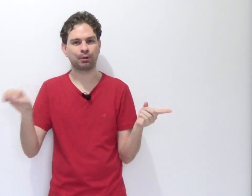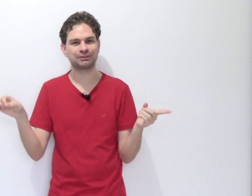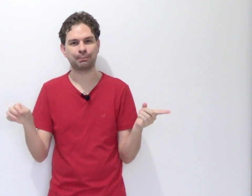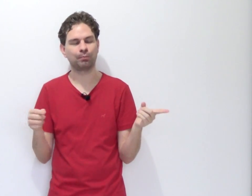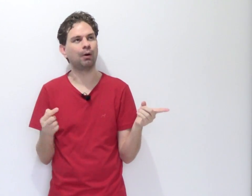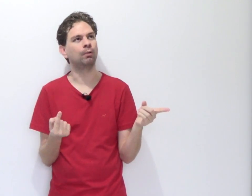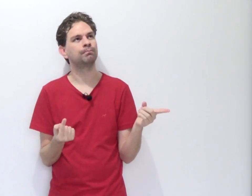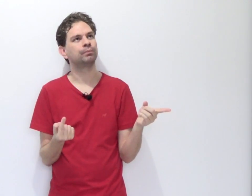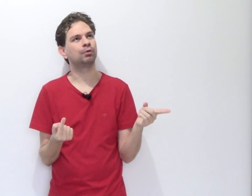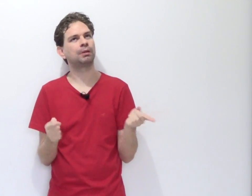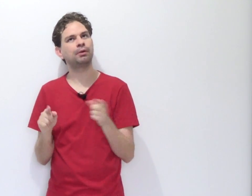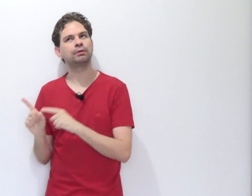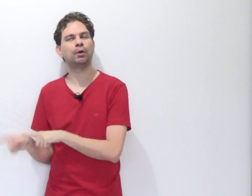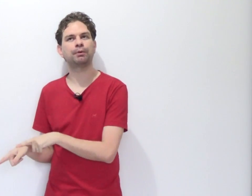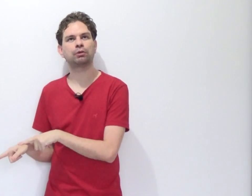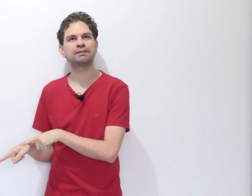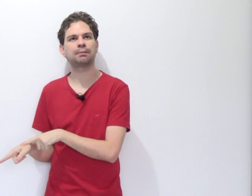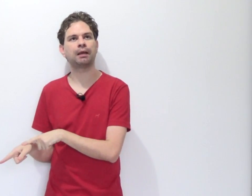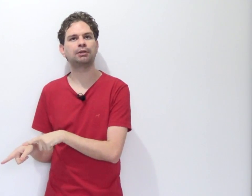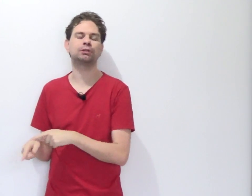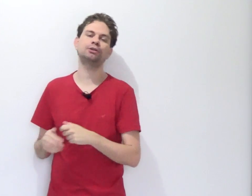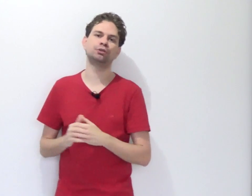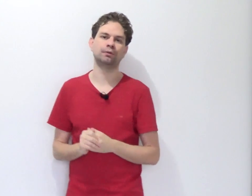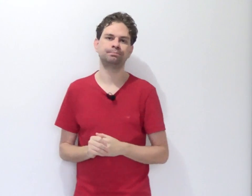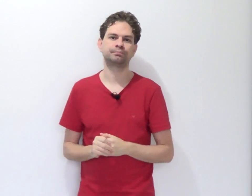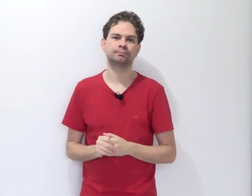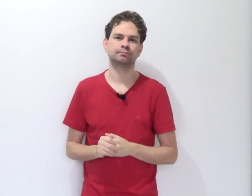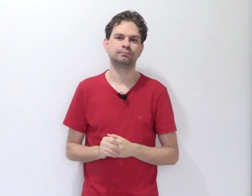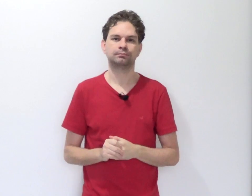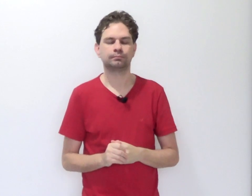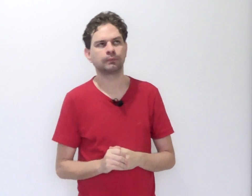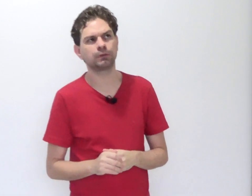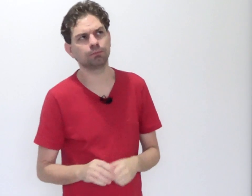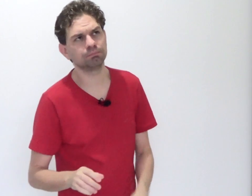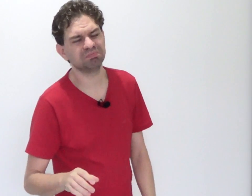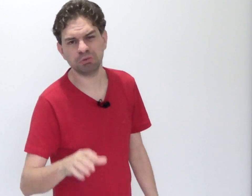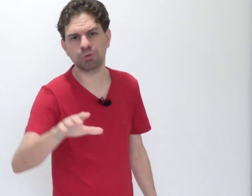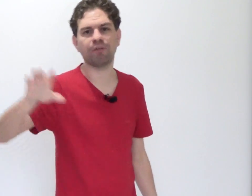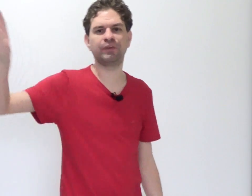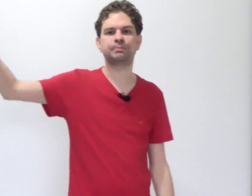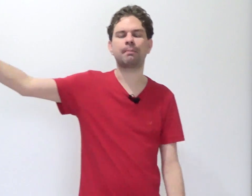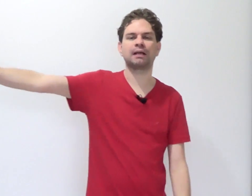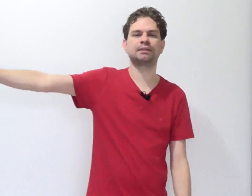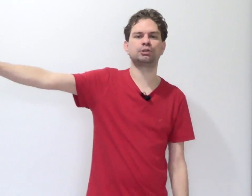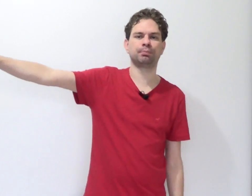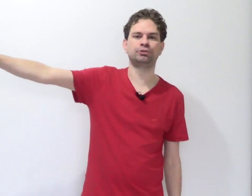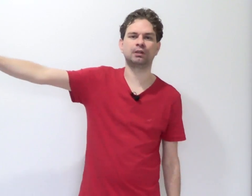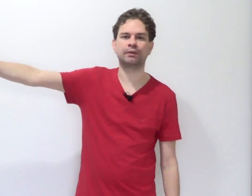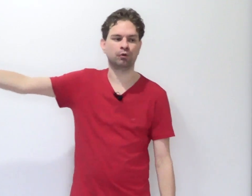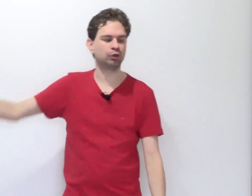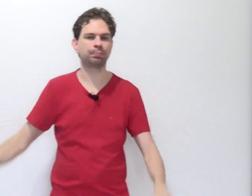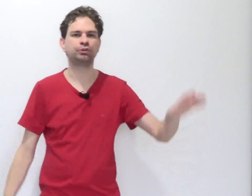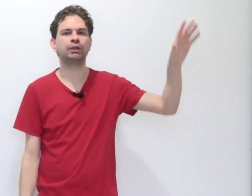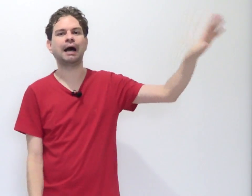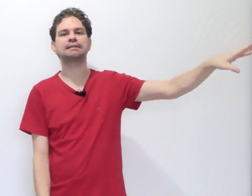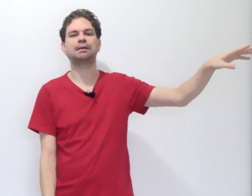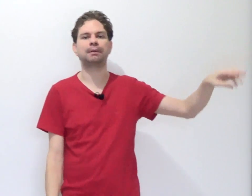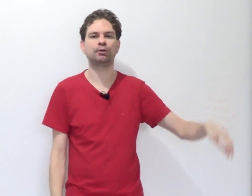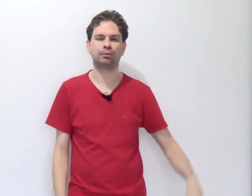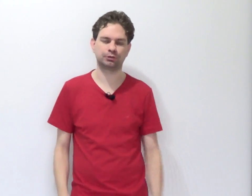pode usar pro mal. Eu também odeio o pessoal da Assembleia Legislativa. Então eu tô afim de ir pra Brasília explodir lá, não. Eu vou explodir a Assembleia do meu